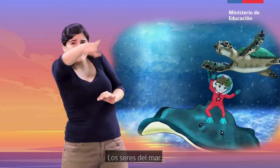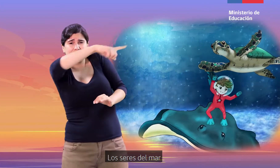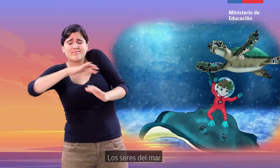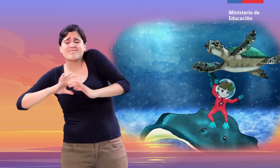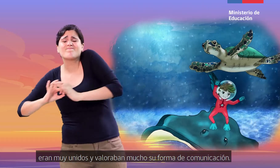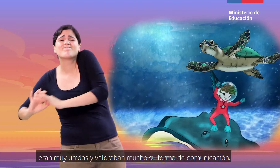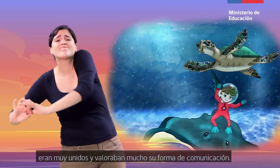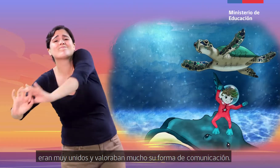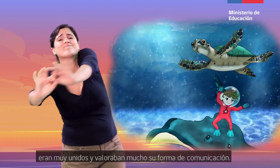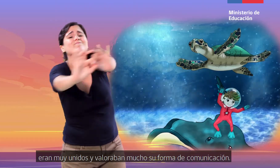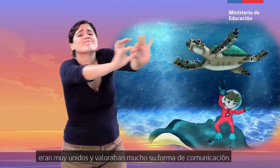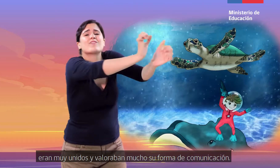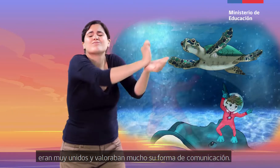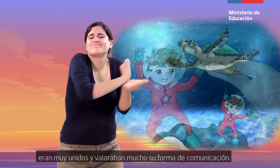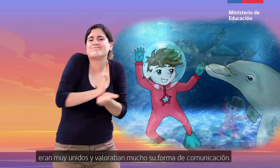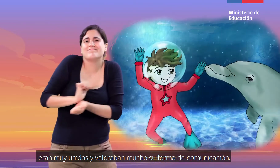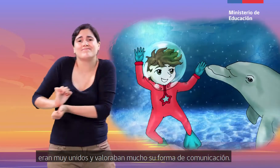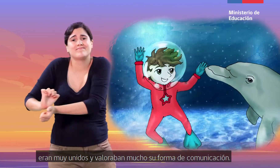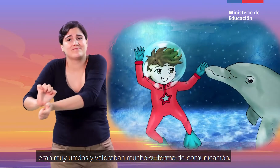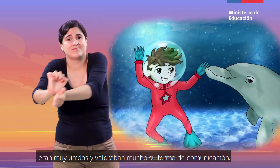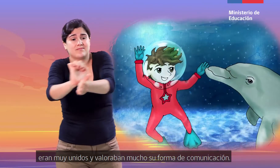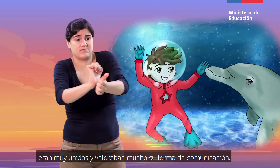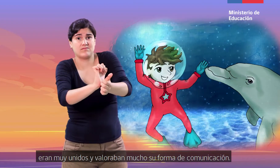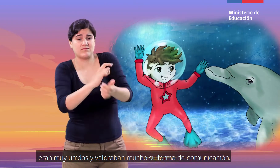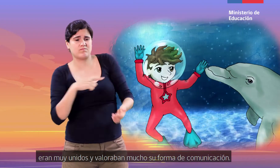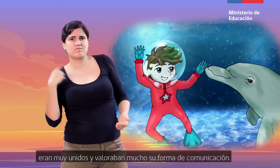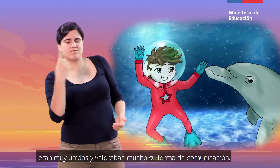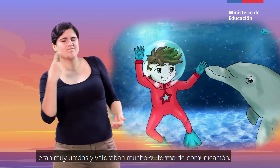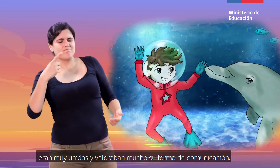eran muy unidos y valoraban mucho su forma de comunicación.